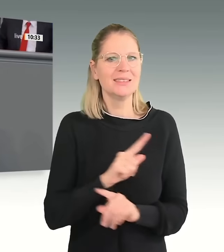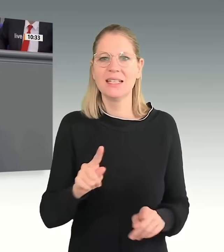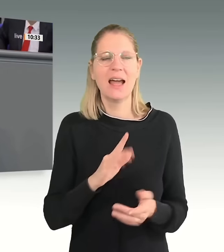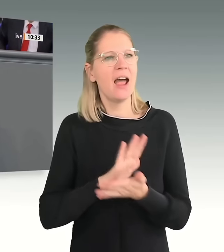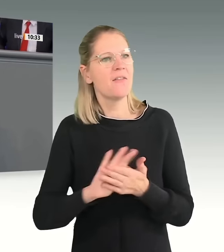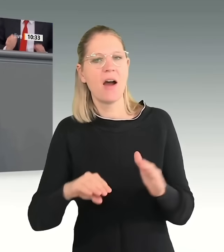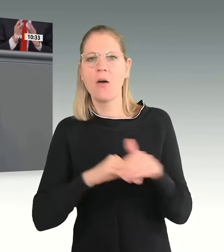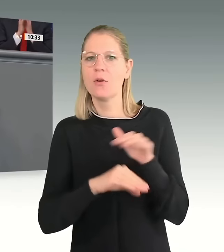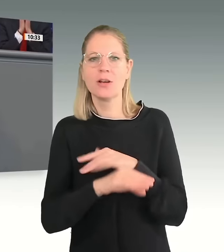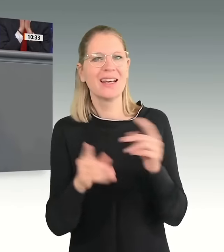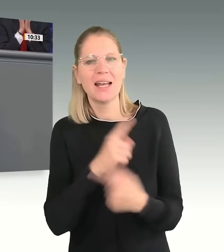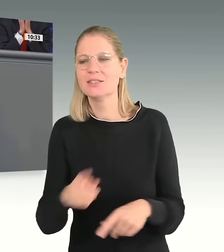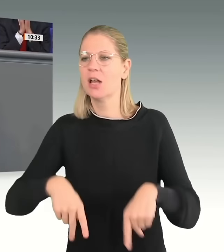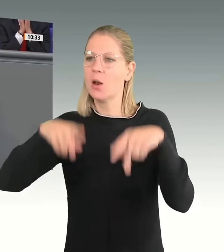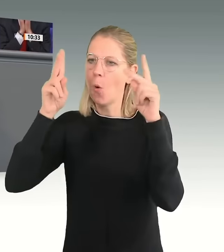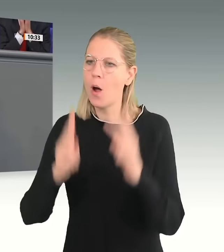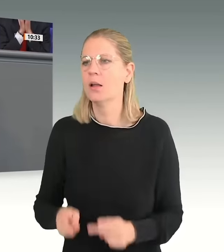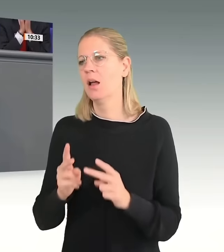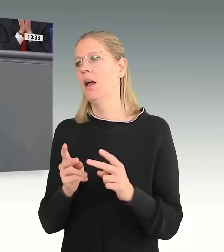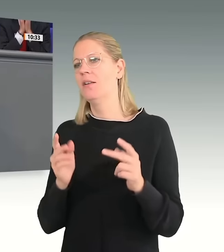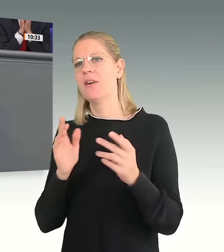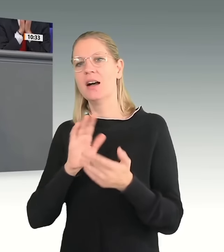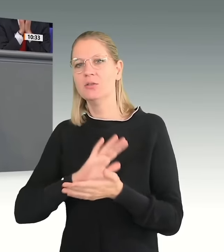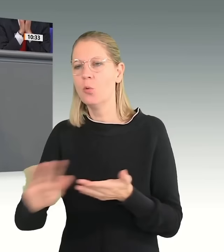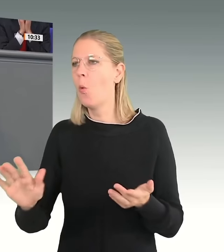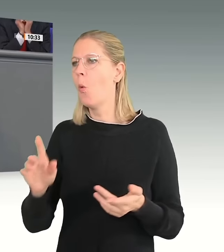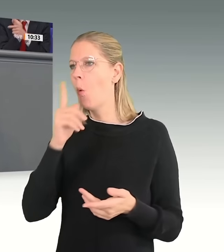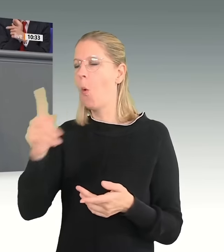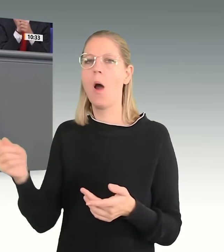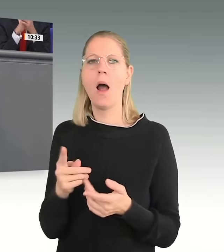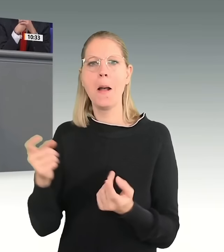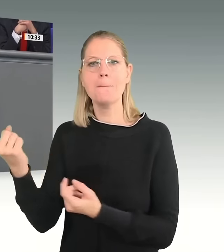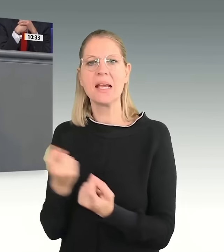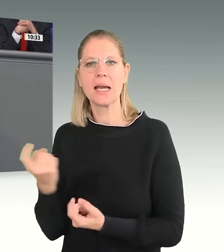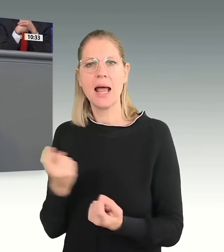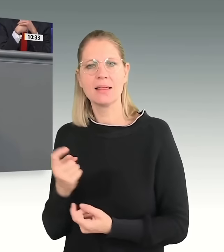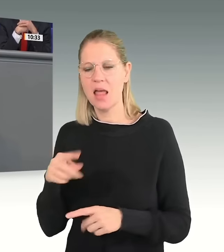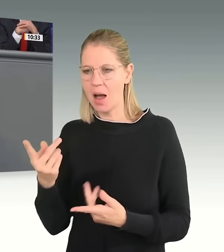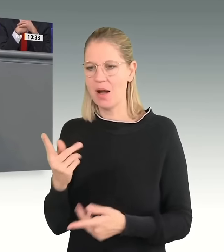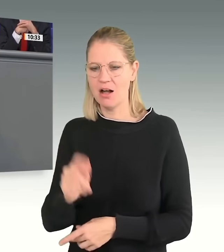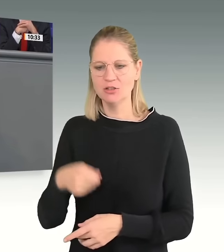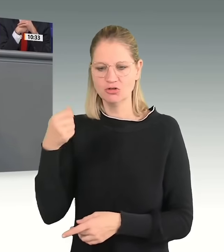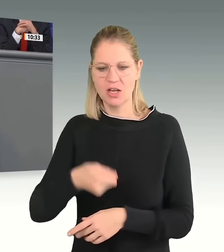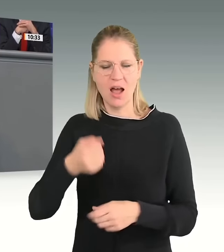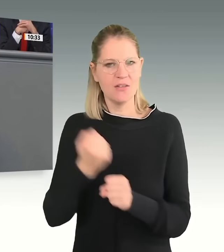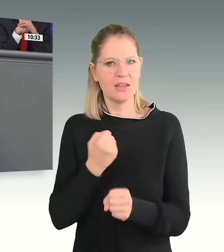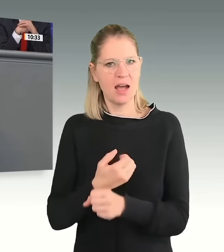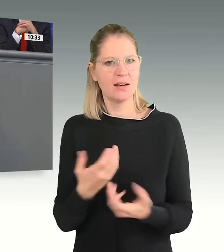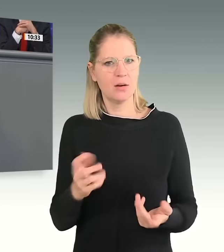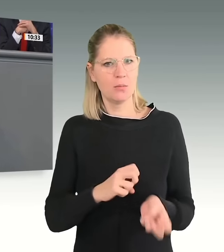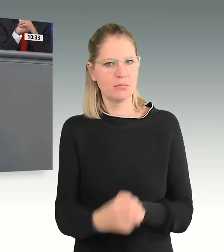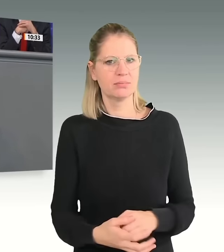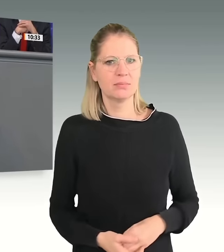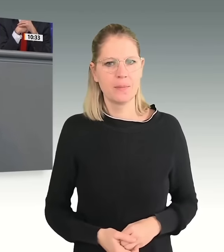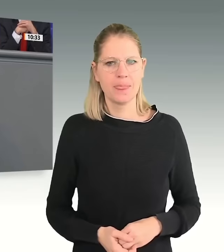illegale Migranten, die illegal die Grenze überquert haben, unter Begehung einer Straftat und bei uns Asylbegehren. Leistungen,